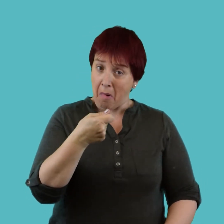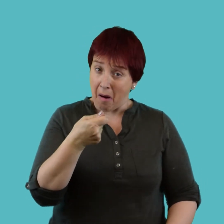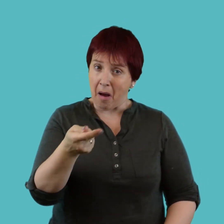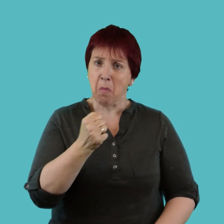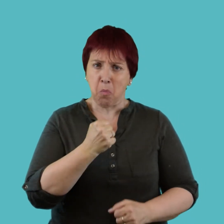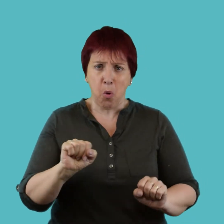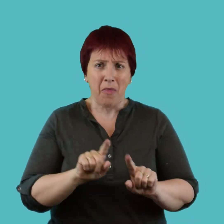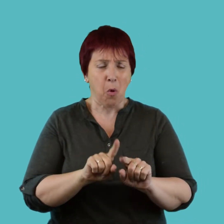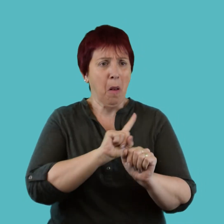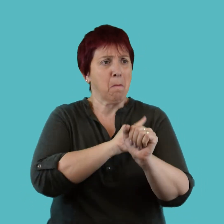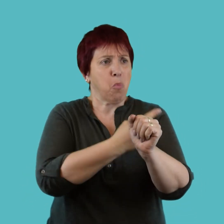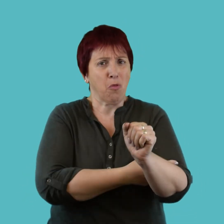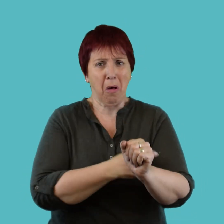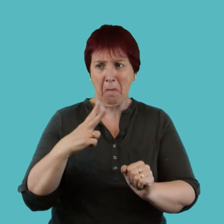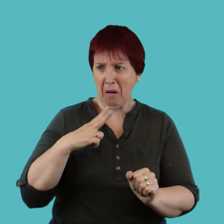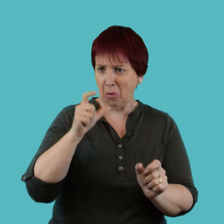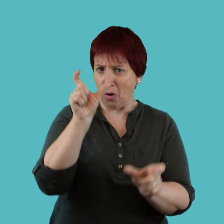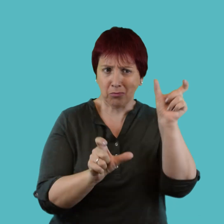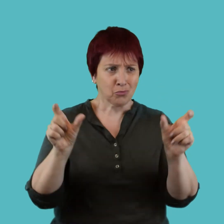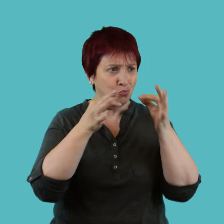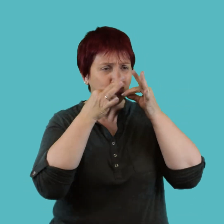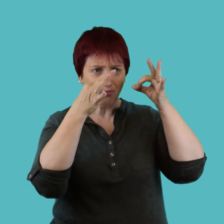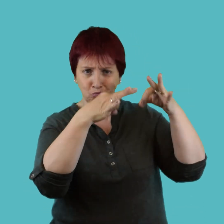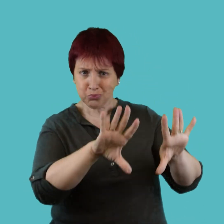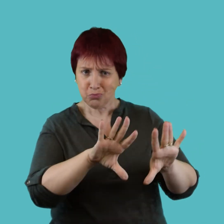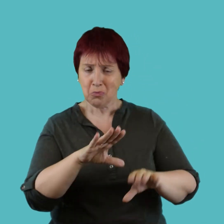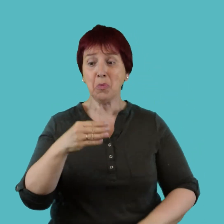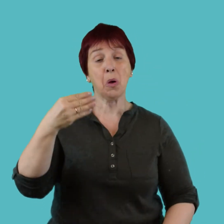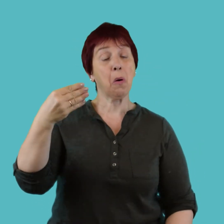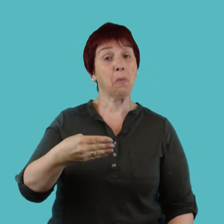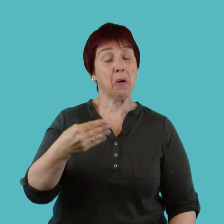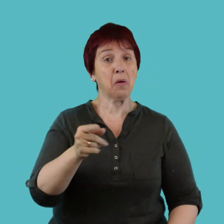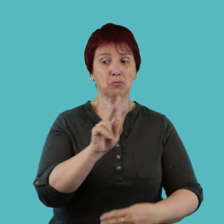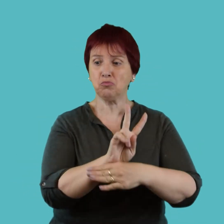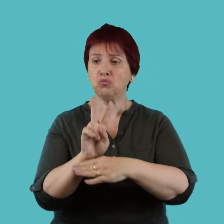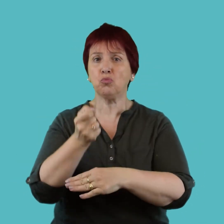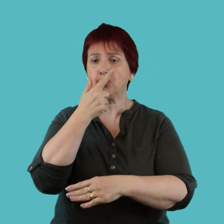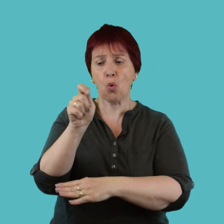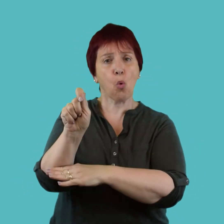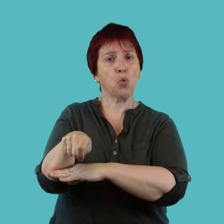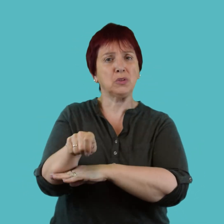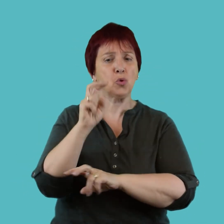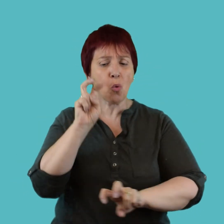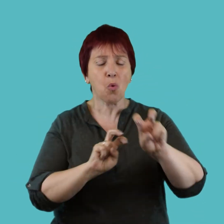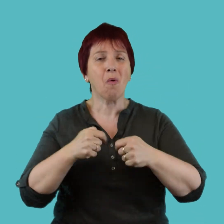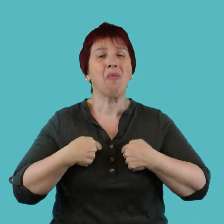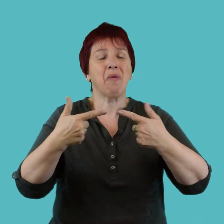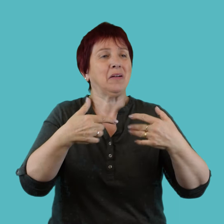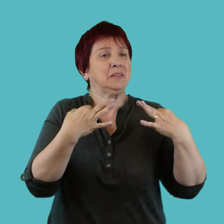ejercer el poder por parte de personas particulares. Opción B. Es un mecanismo jurídico que busca garantizar el